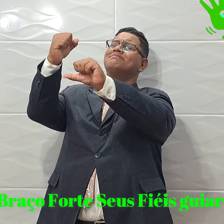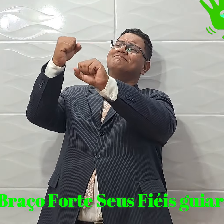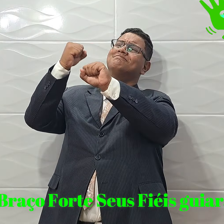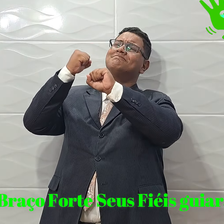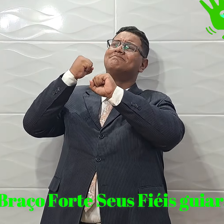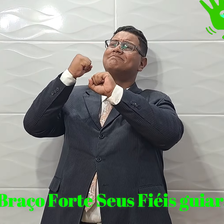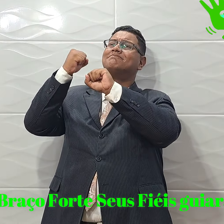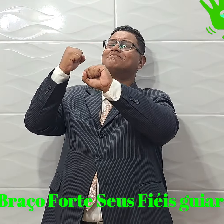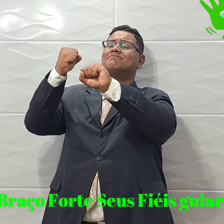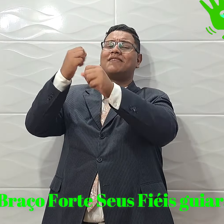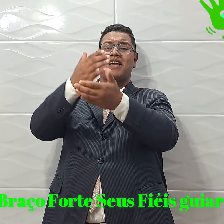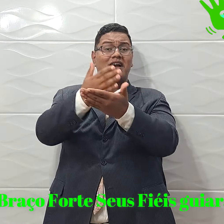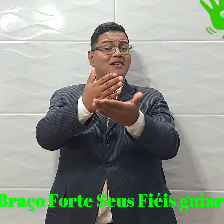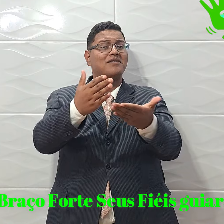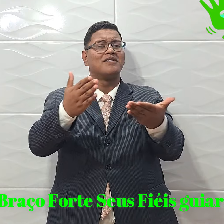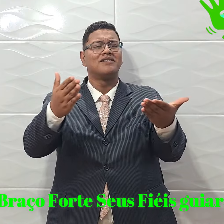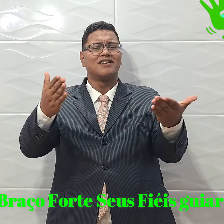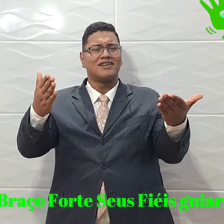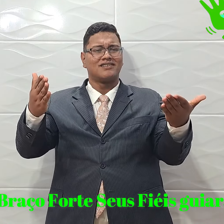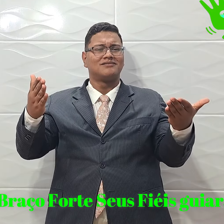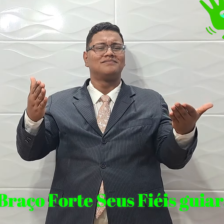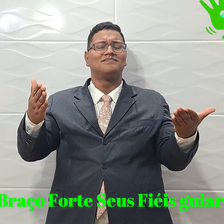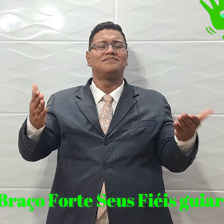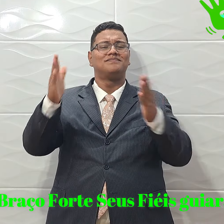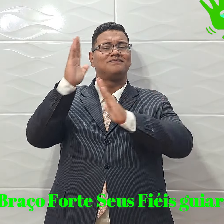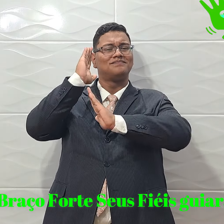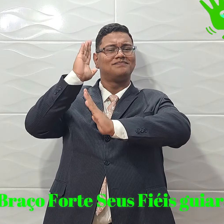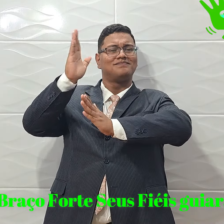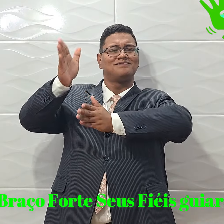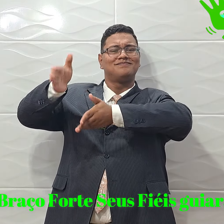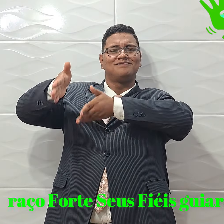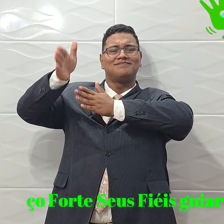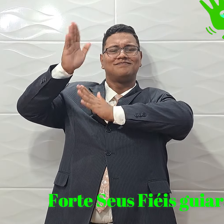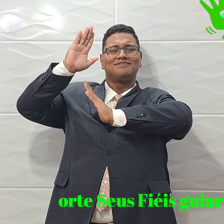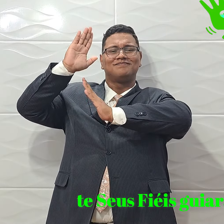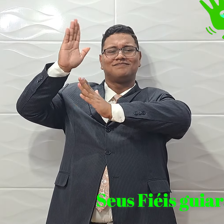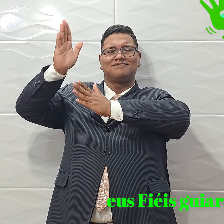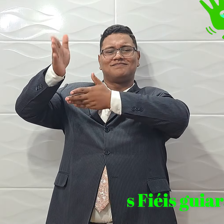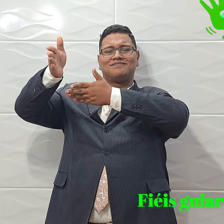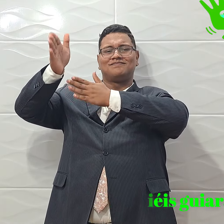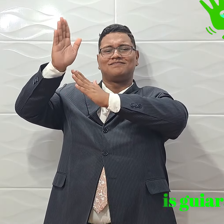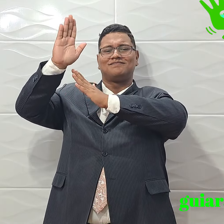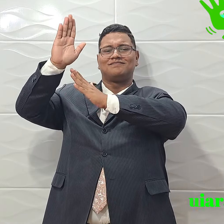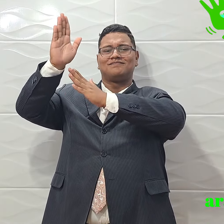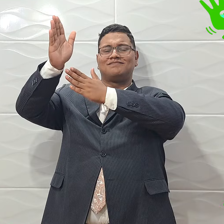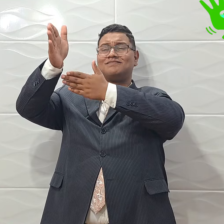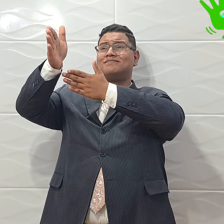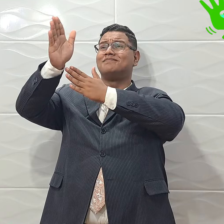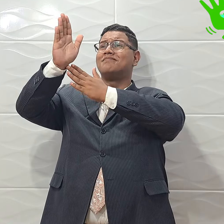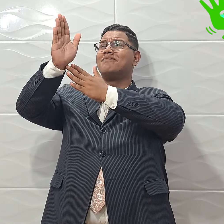seus fiéis guiará Quem